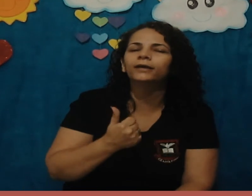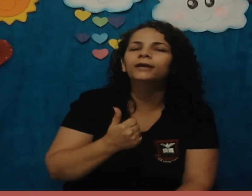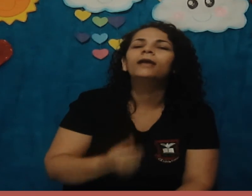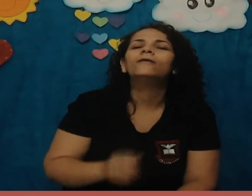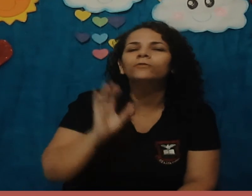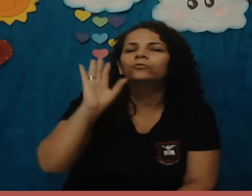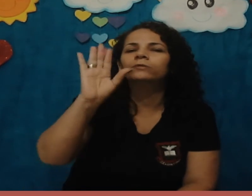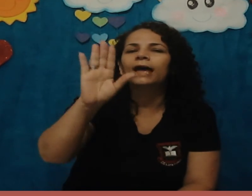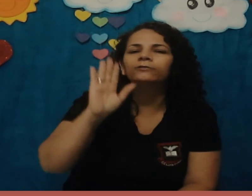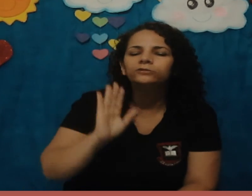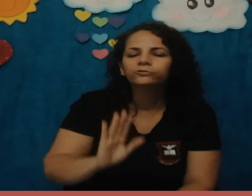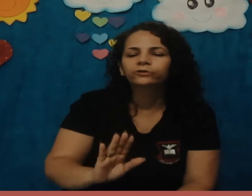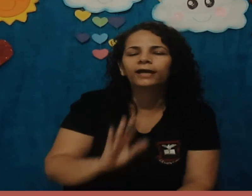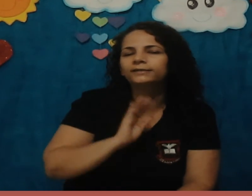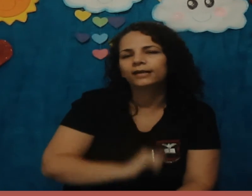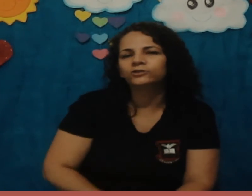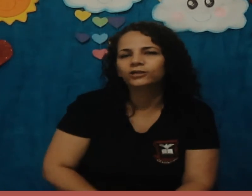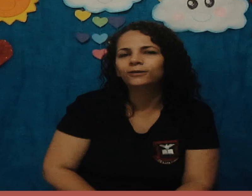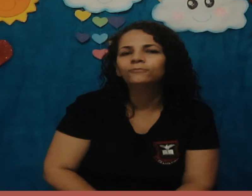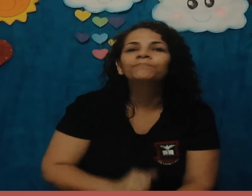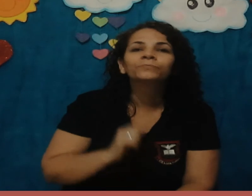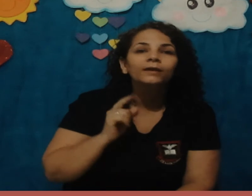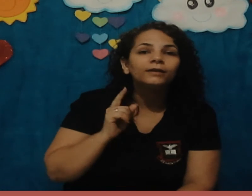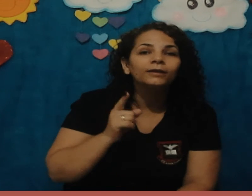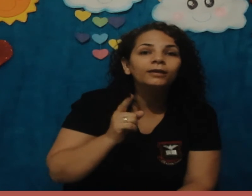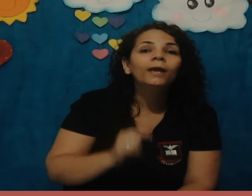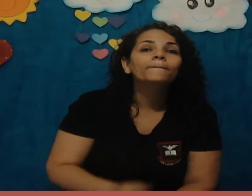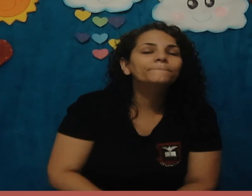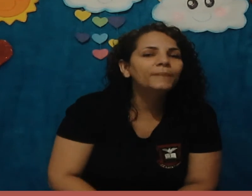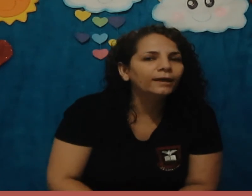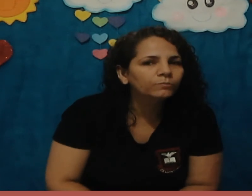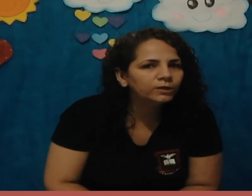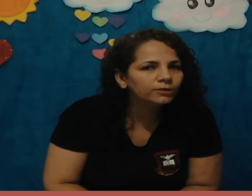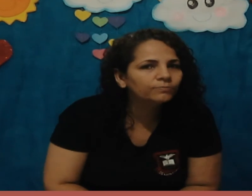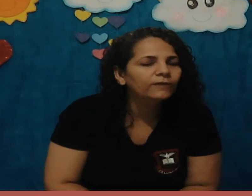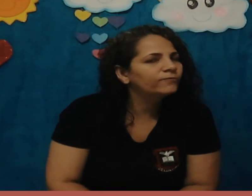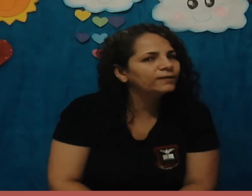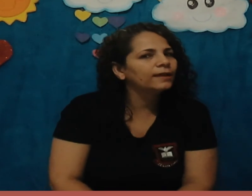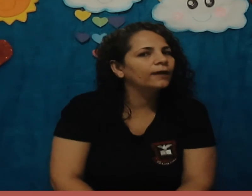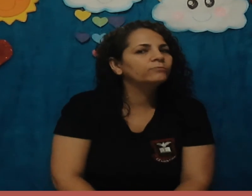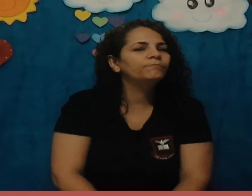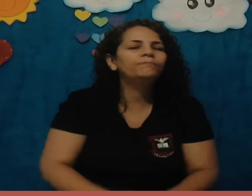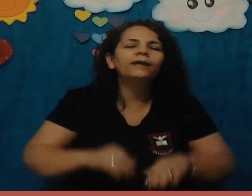Vão colar nos seus lugares certinho e bem bonito, bem enfeitado, bem